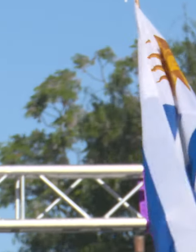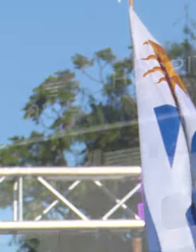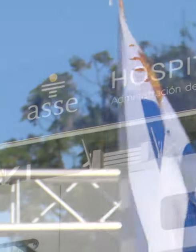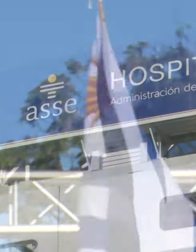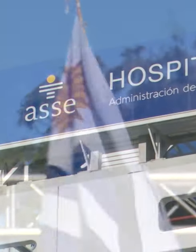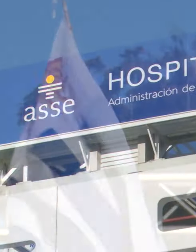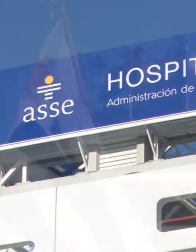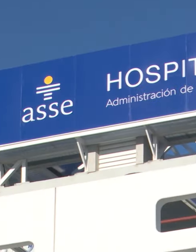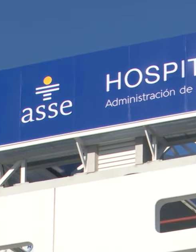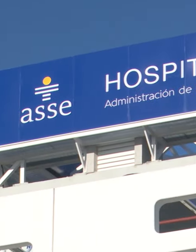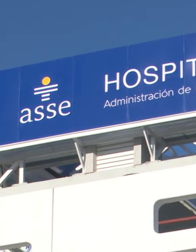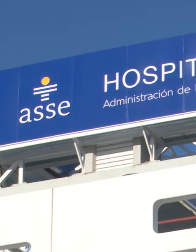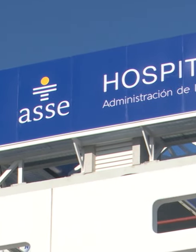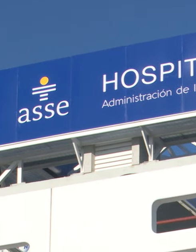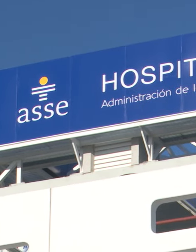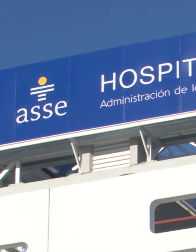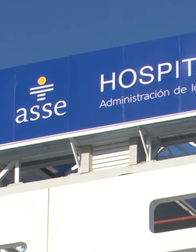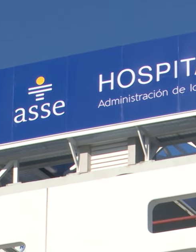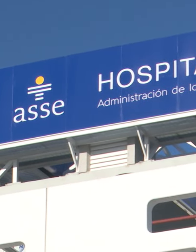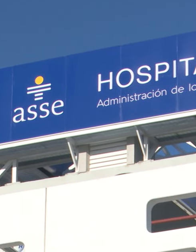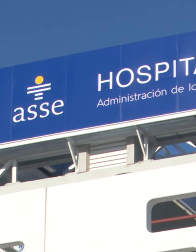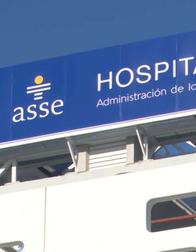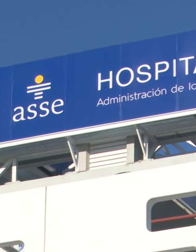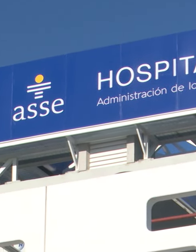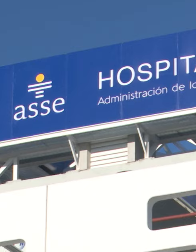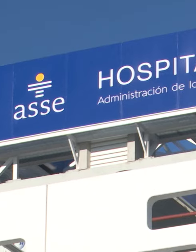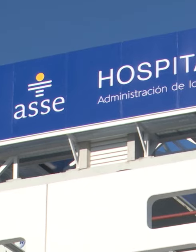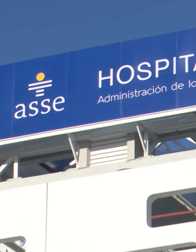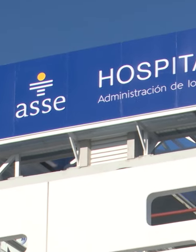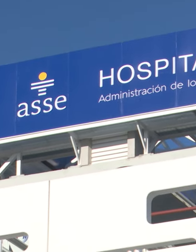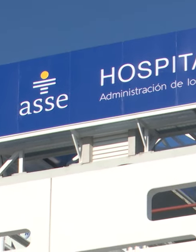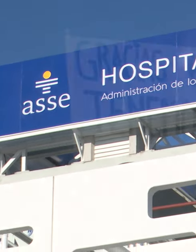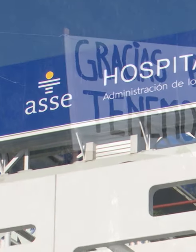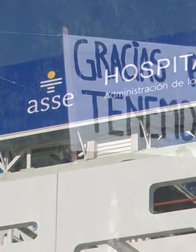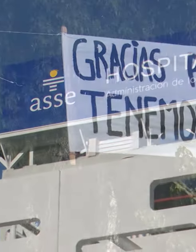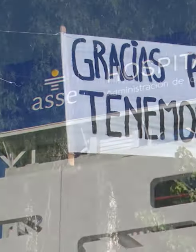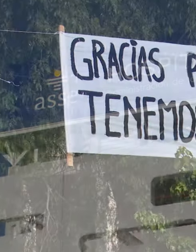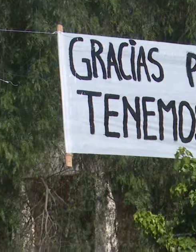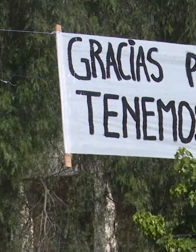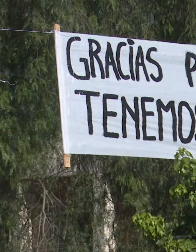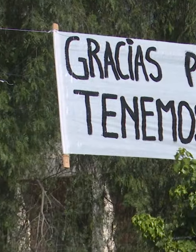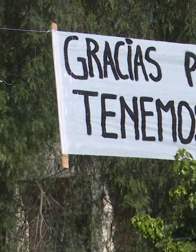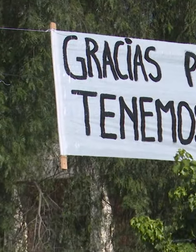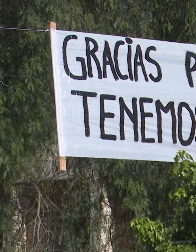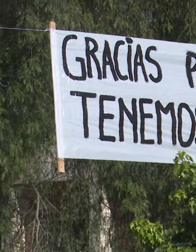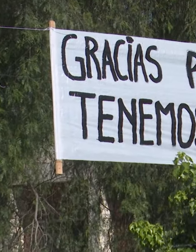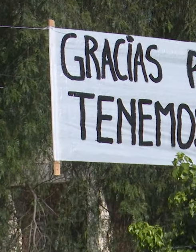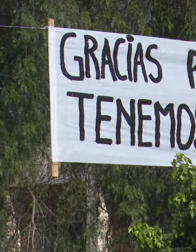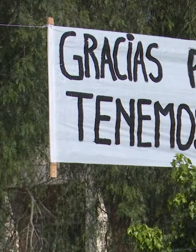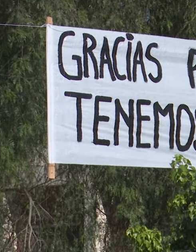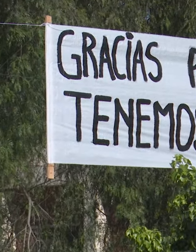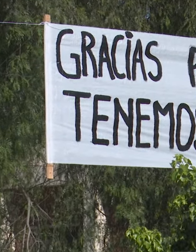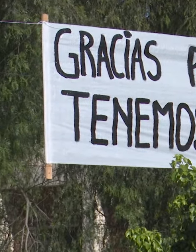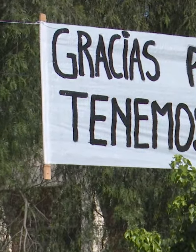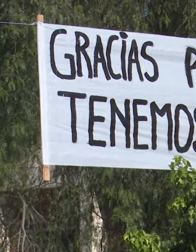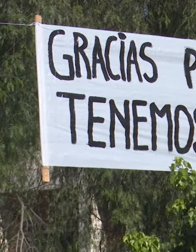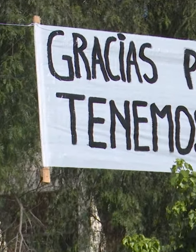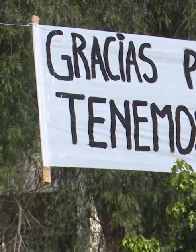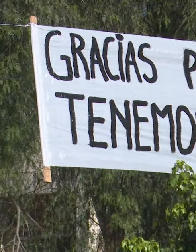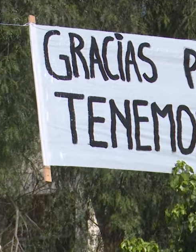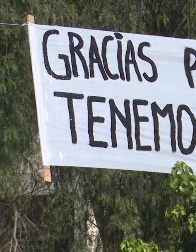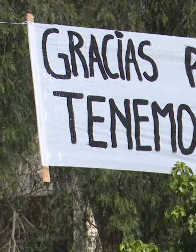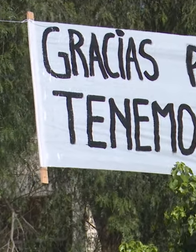del cerro de distintos partidos políticos yo me imagino que hoy sienten la